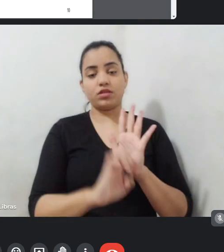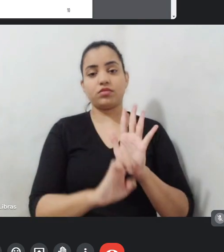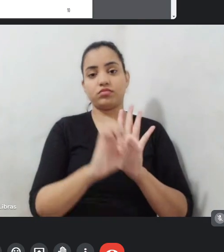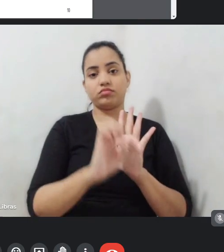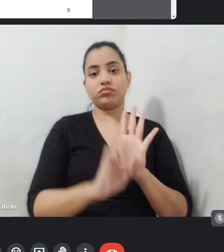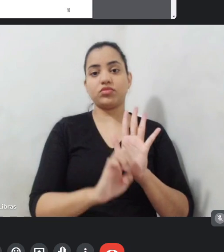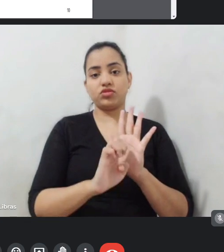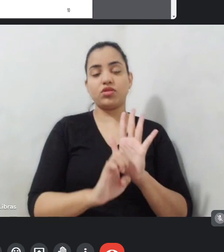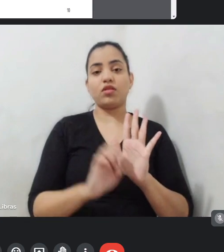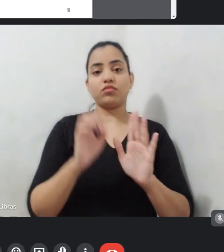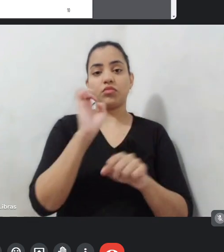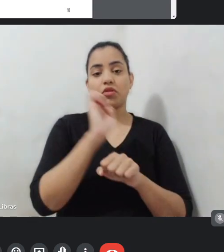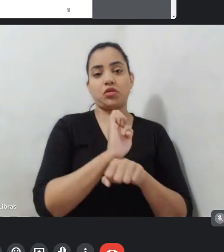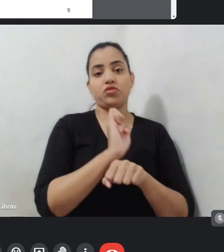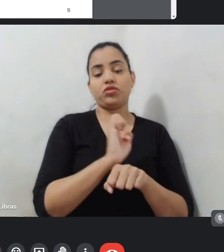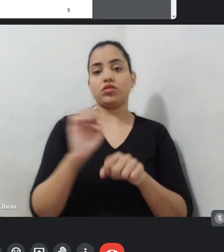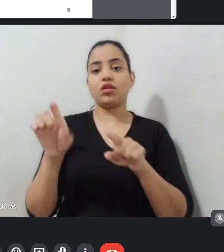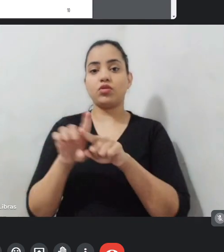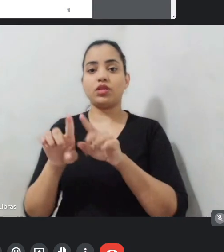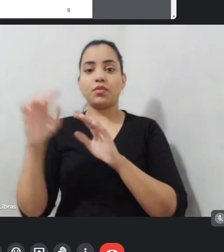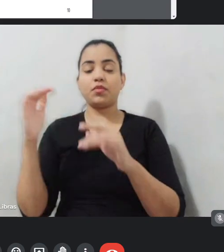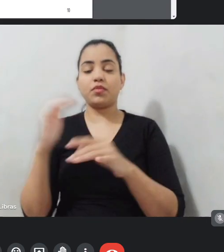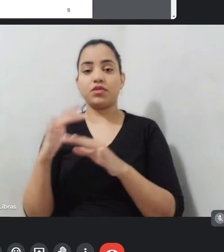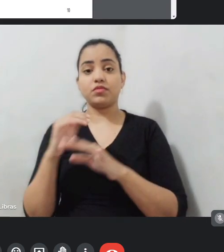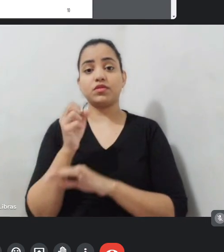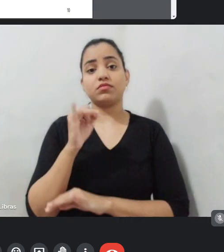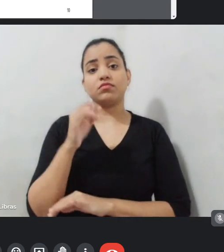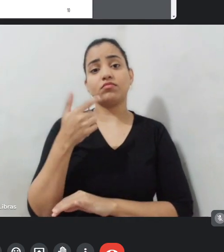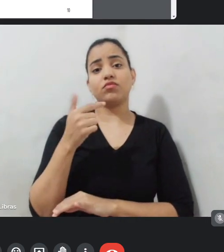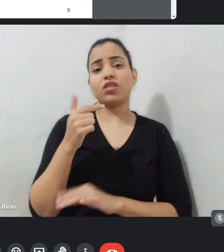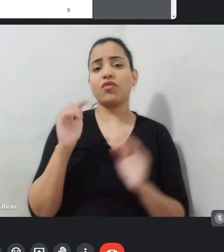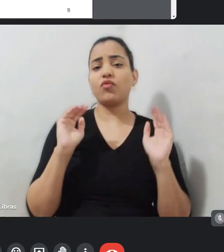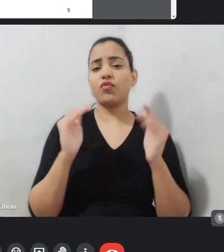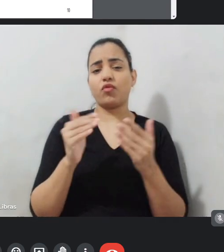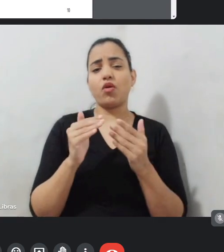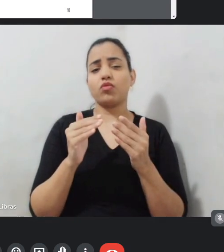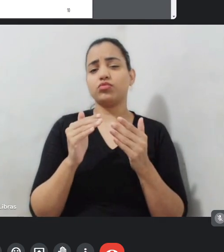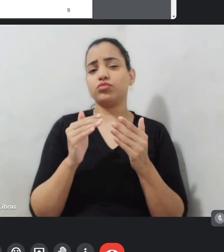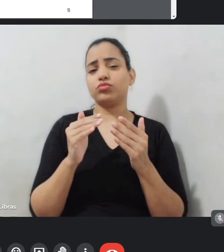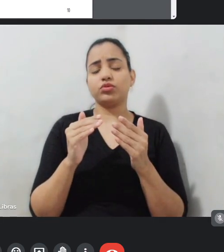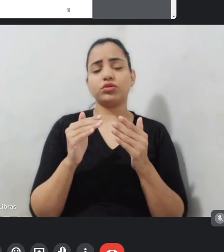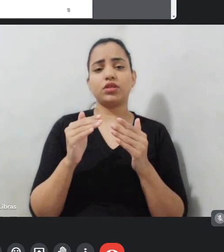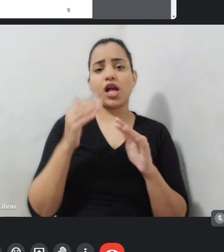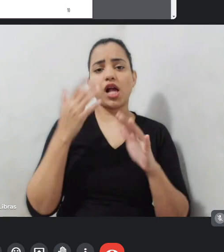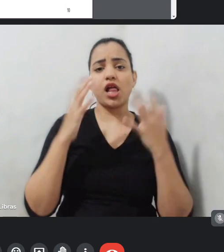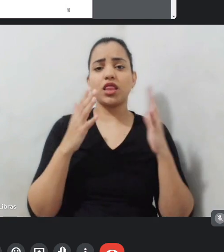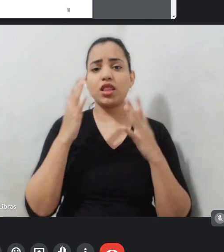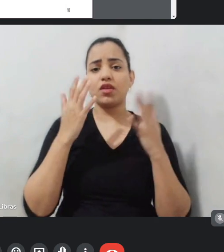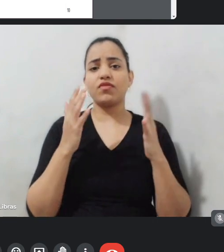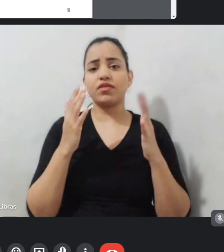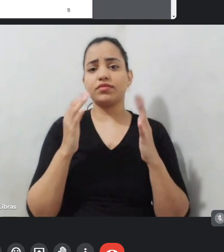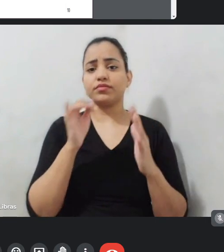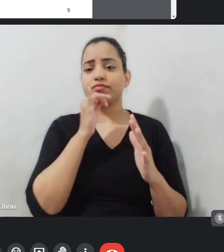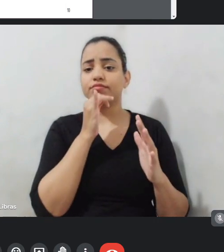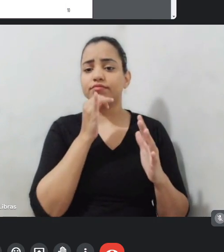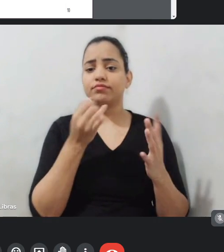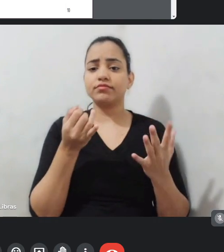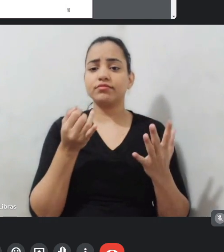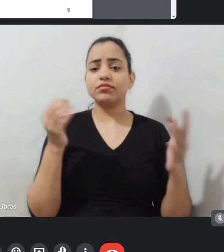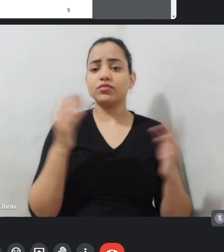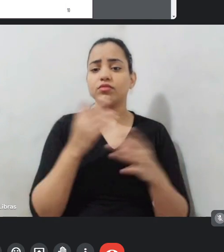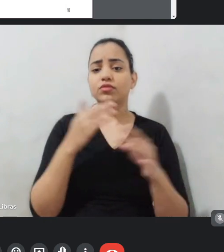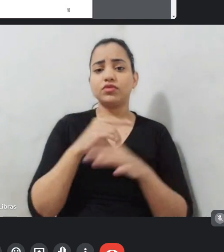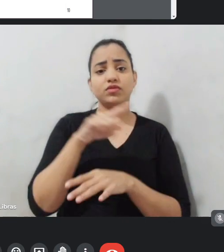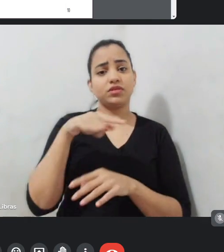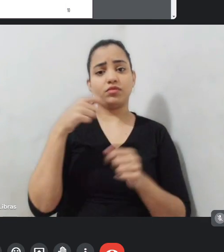E aí, se não tiver um recorte específico para carnaval, por exemplo, no município X, é onde vocês vão poder fazer seus